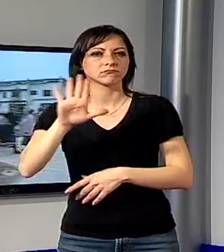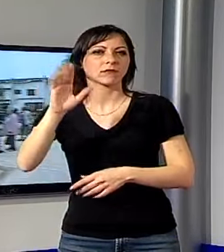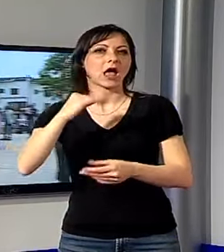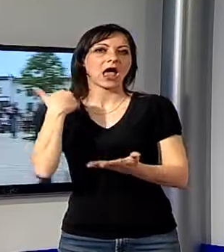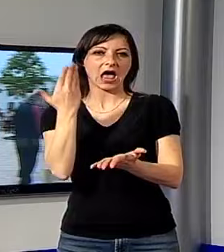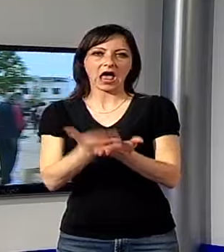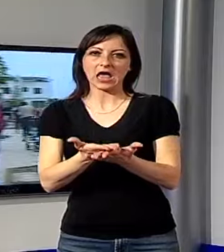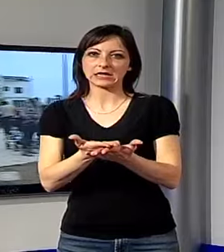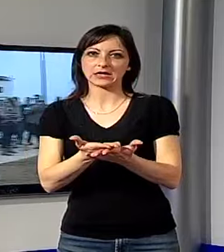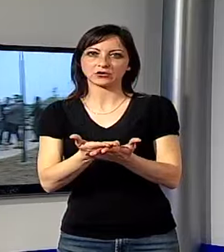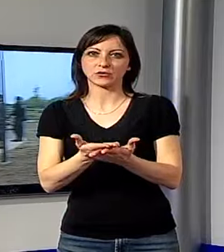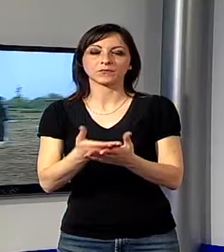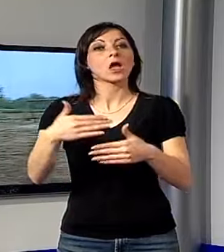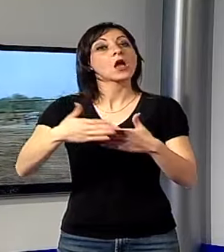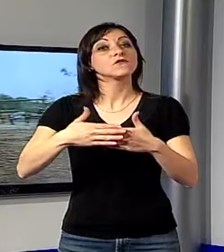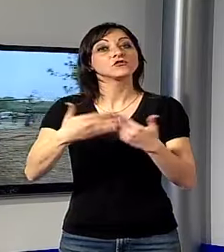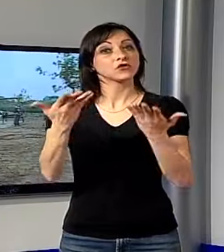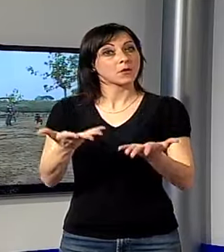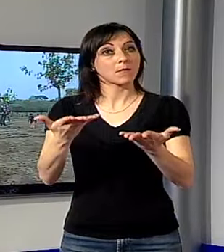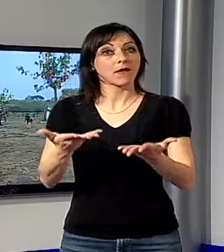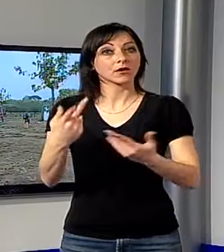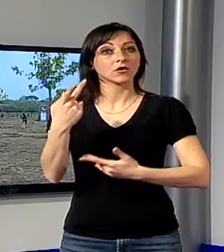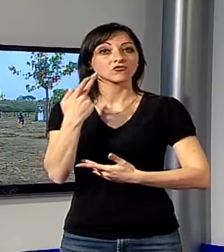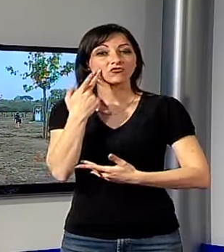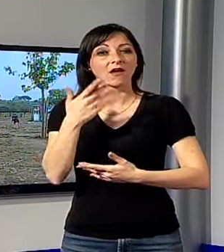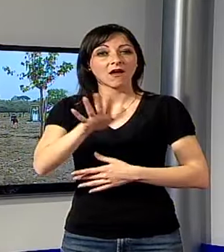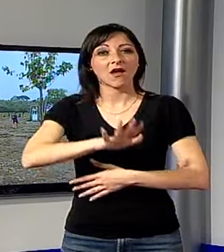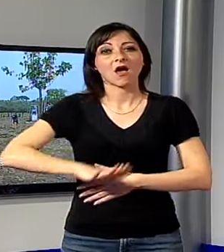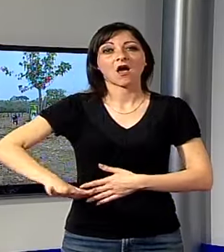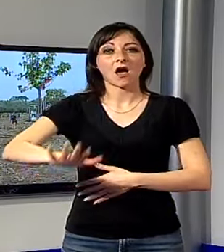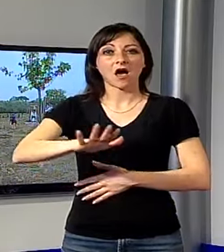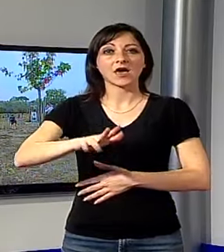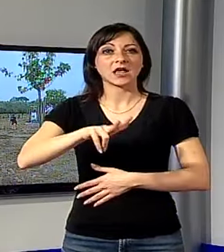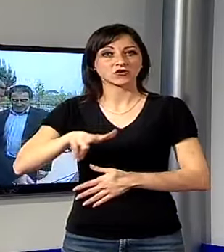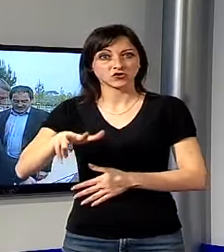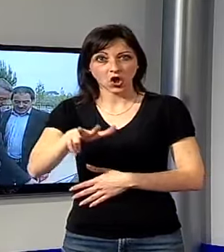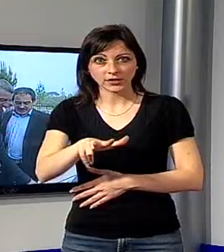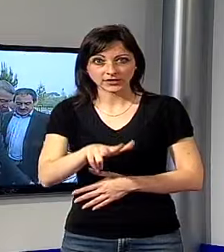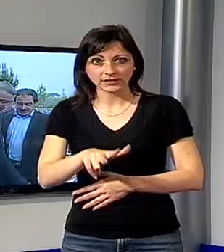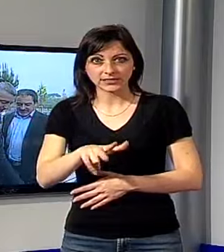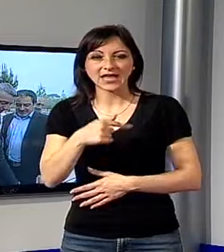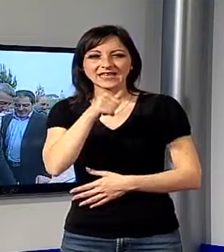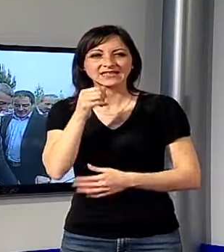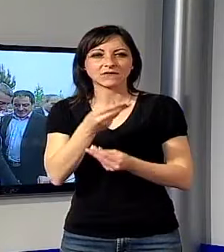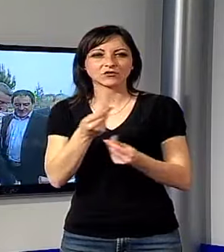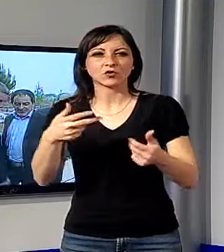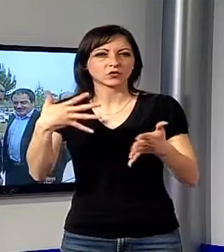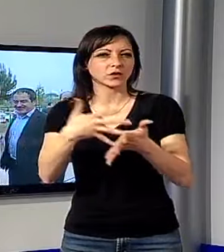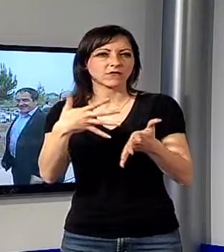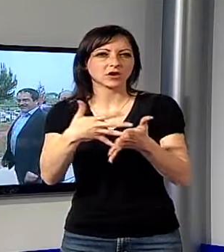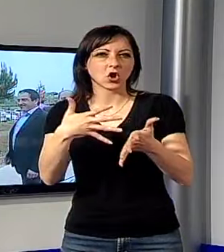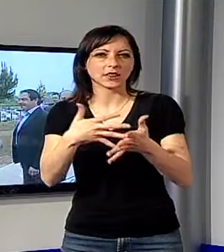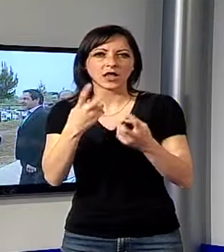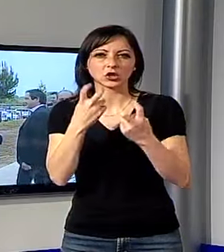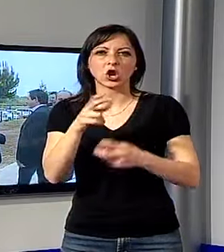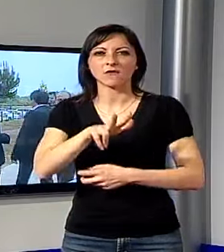A corredo del parco è stata realizzata un'area di sosta che contribuirà alla risoluzione delle difficoltà in questa zona.